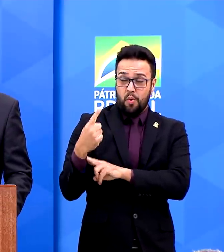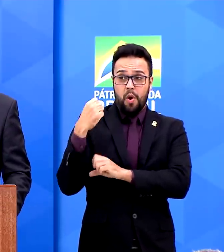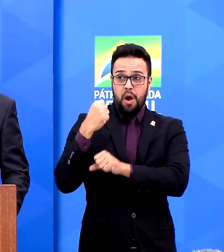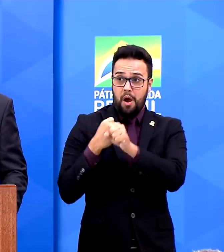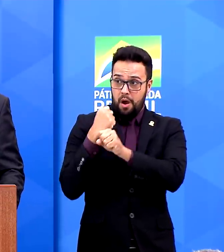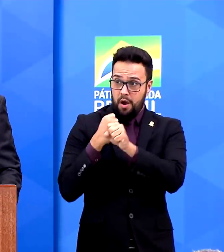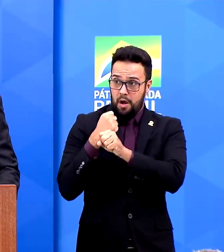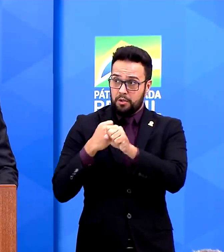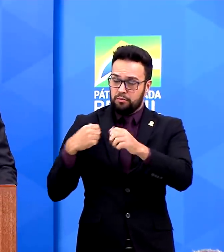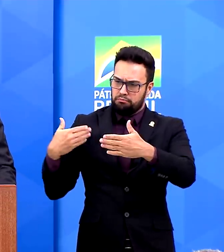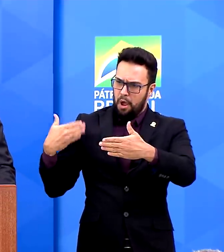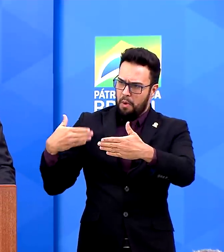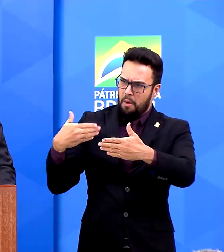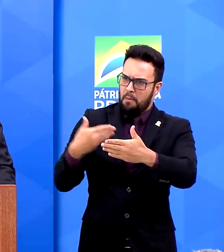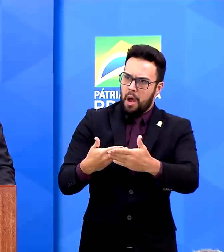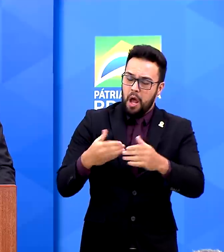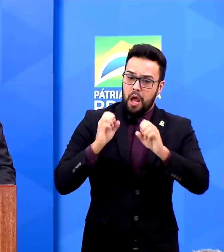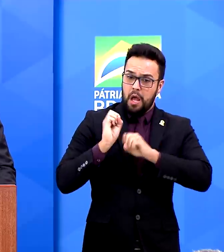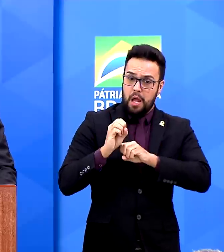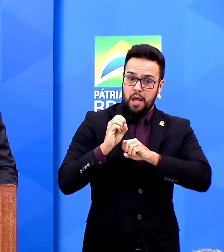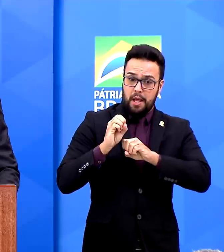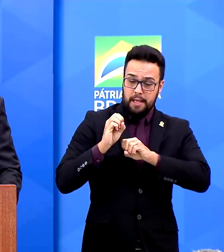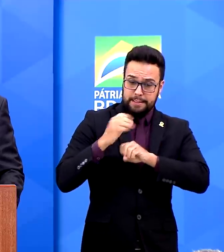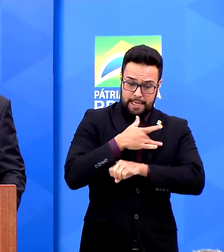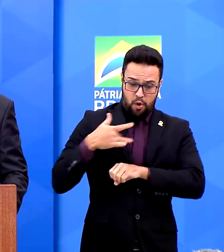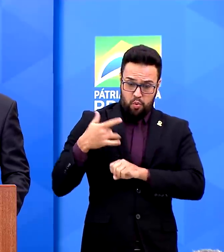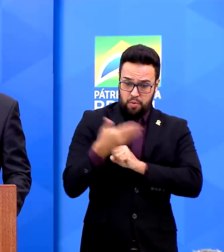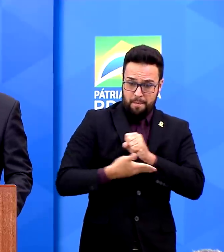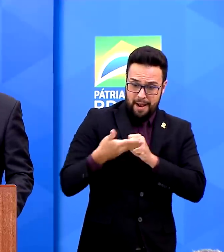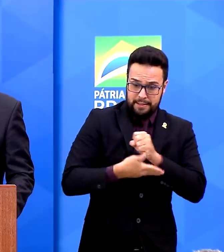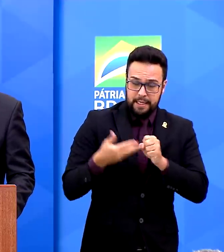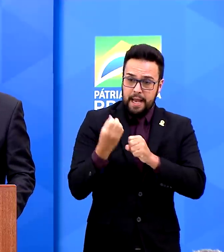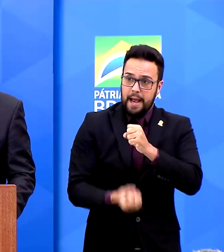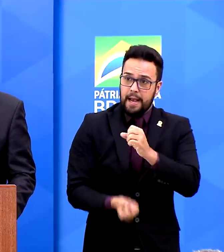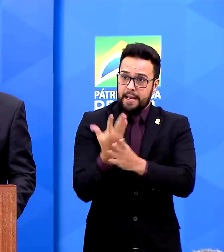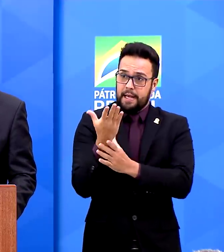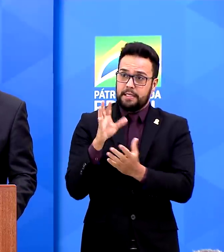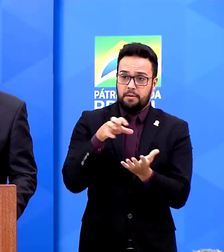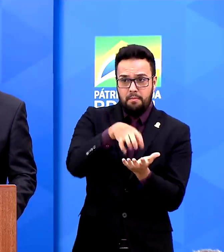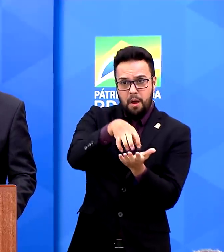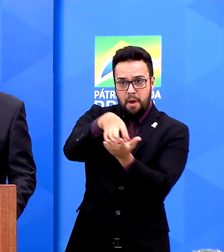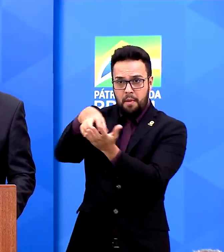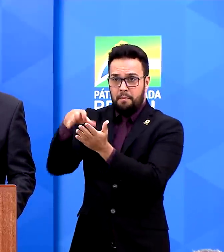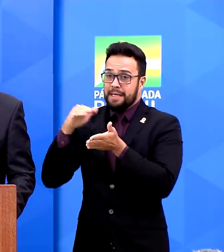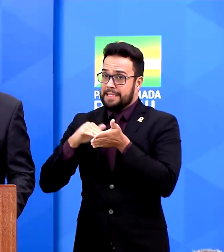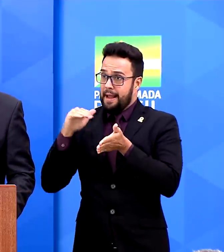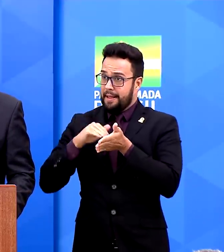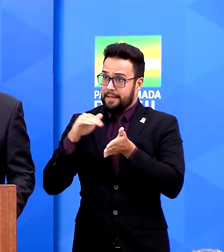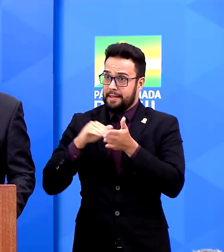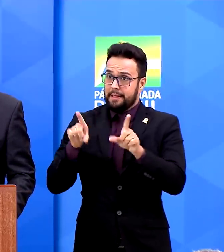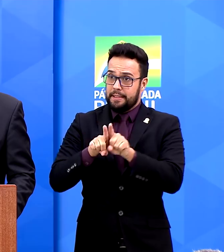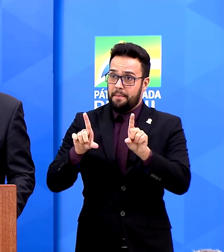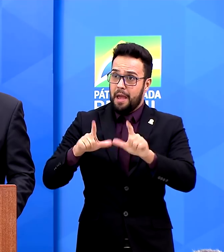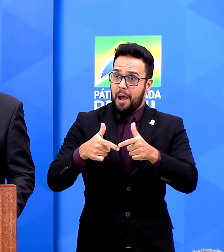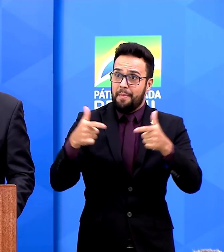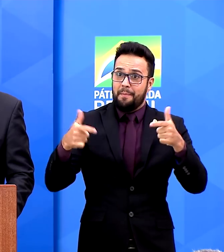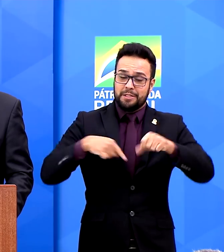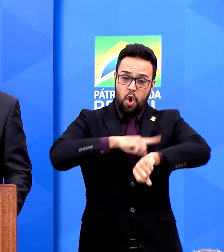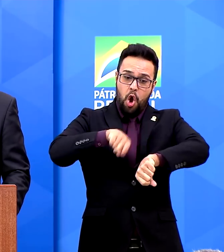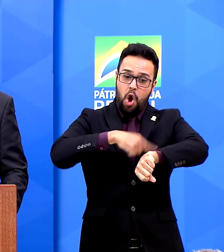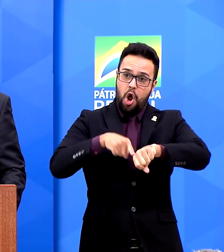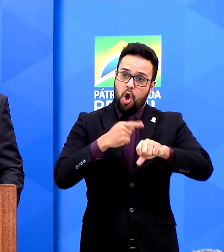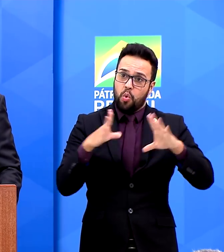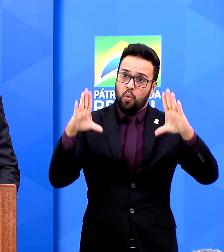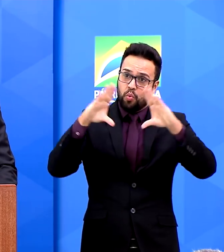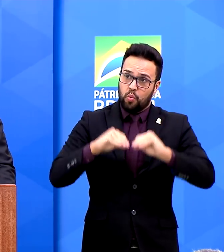os seis passos de reestruturação do sistema. A criação da secretaria, a ampliação do horário noturno para o Saúde na